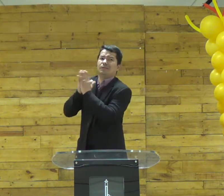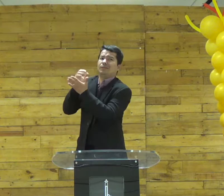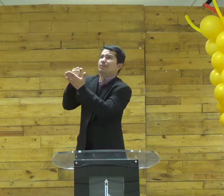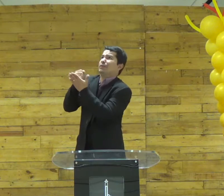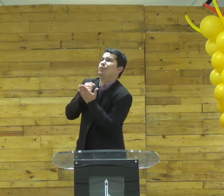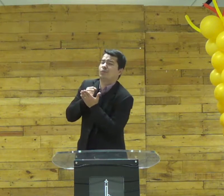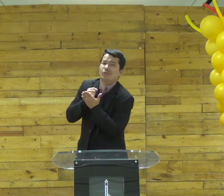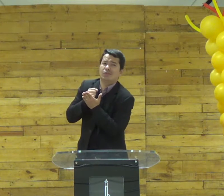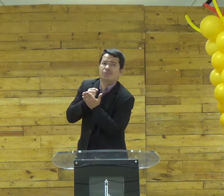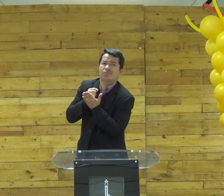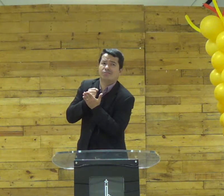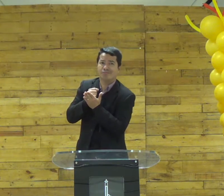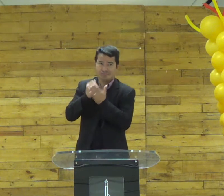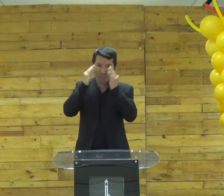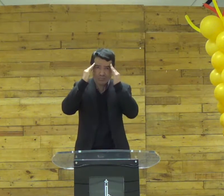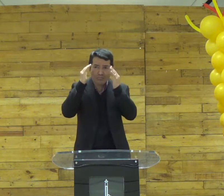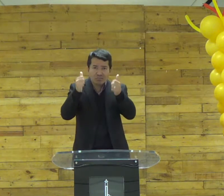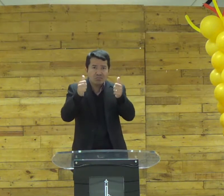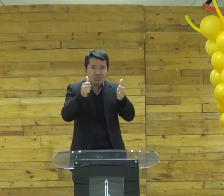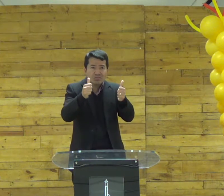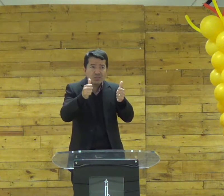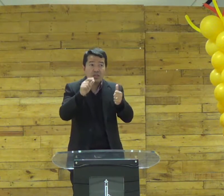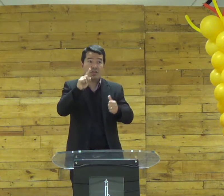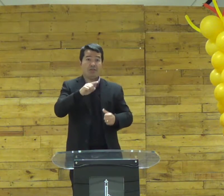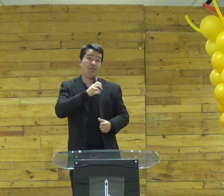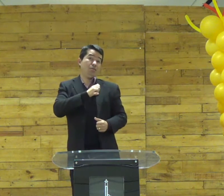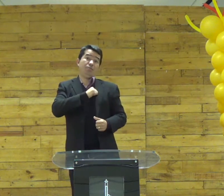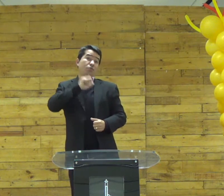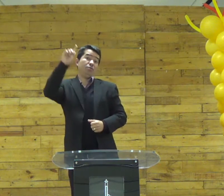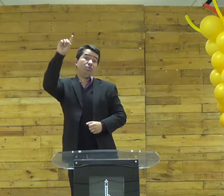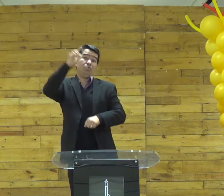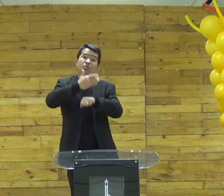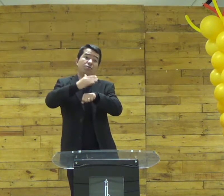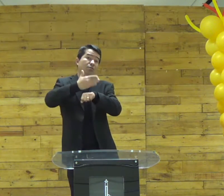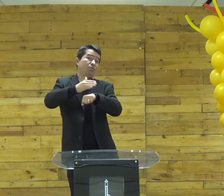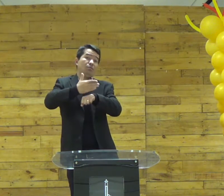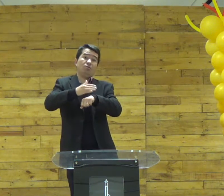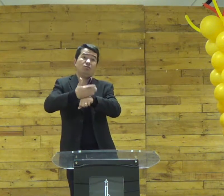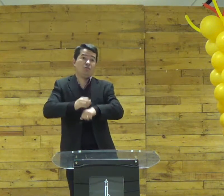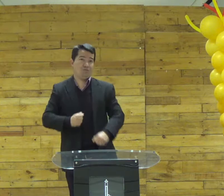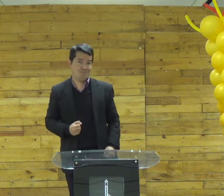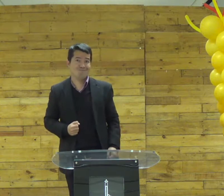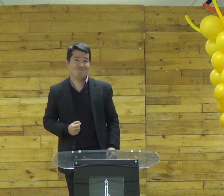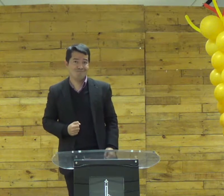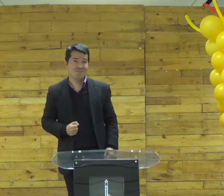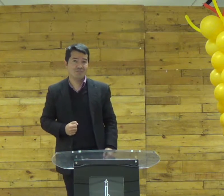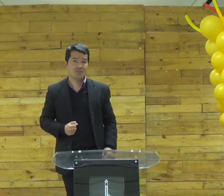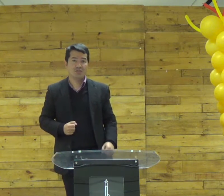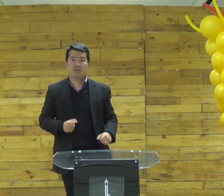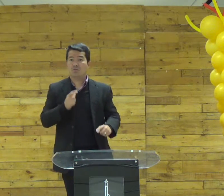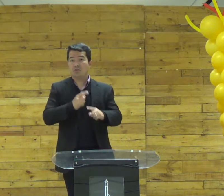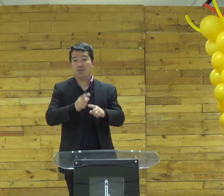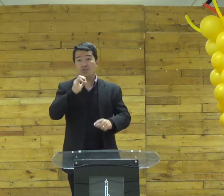não quero errar eu quero aprender me ajuda isso é amor a Deus é praticar o amor a Deus